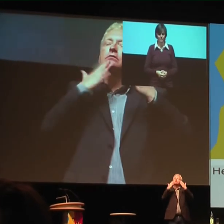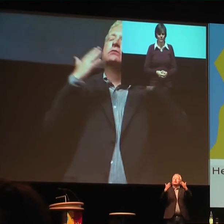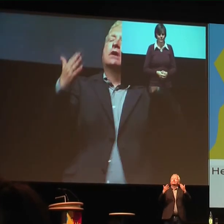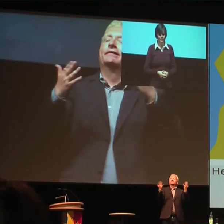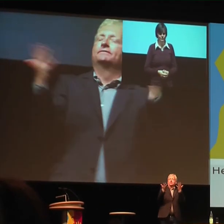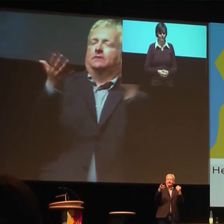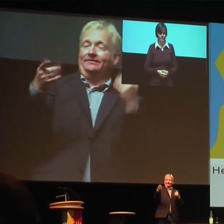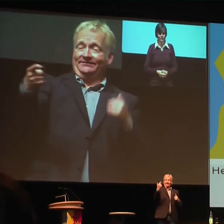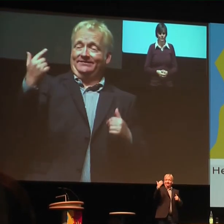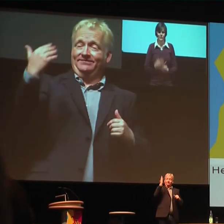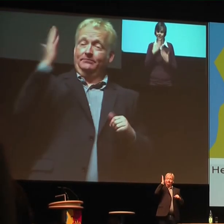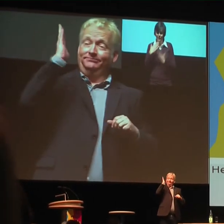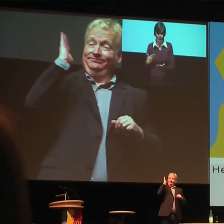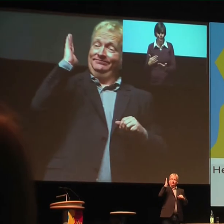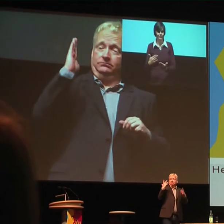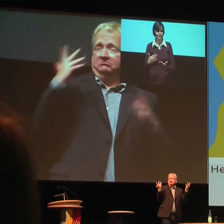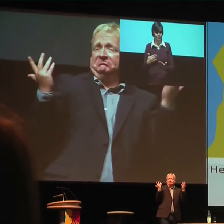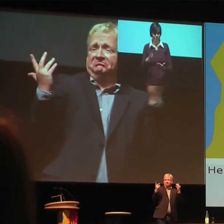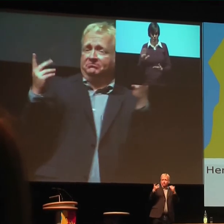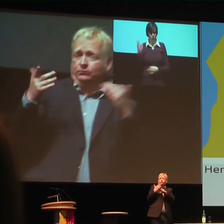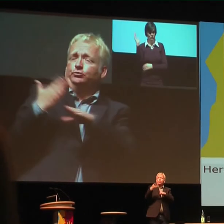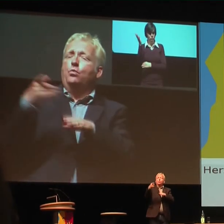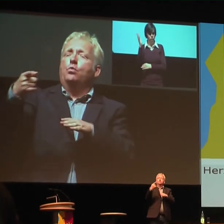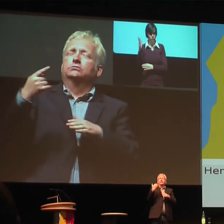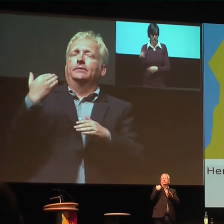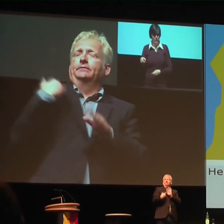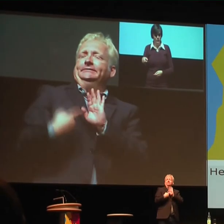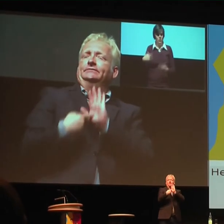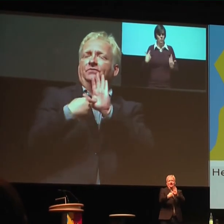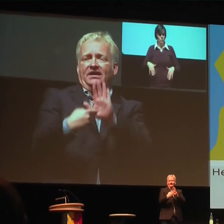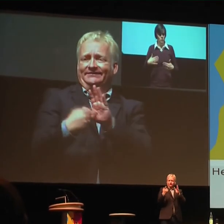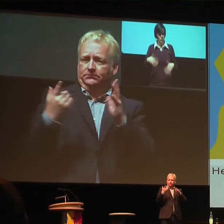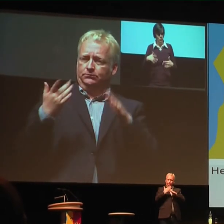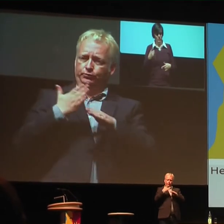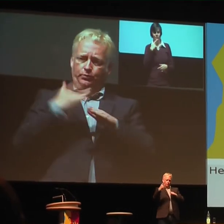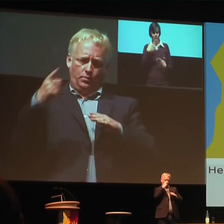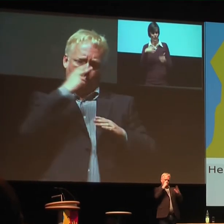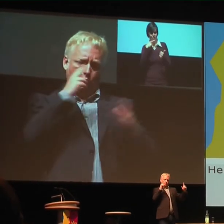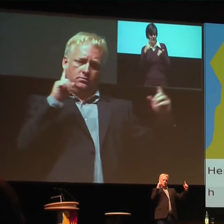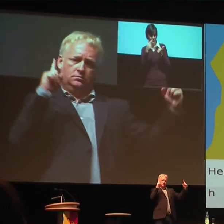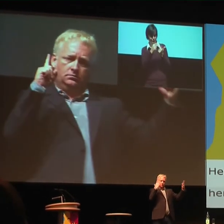Herzlichen Dank für Ihre Ausführungen. Ich denke,